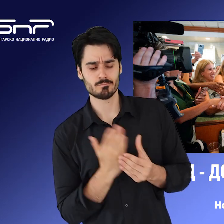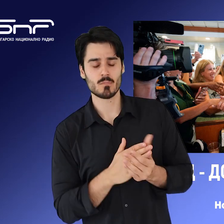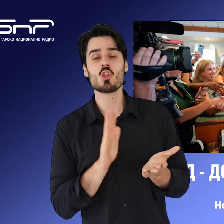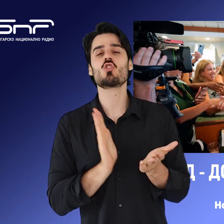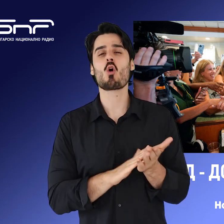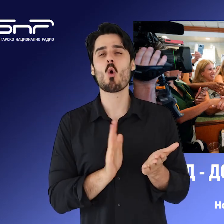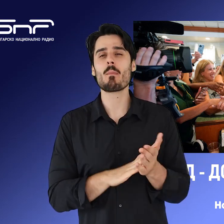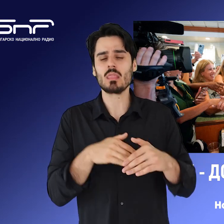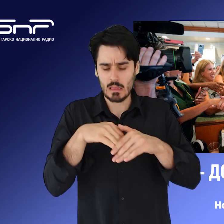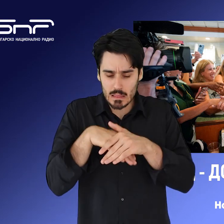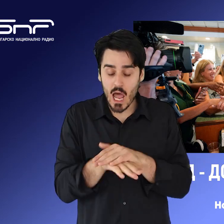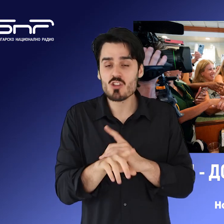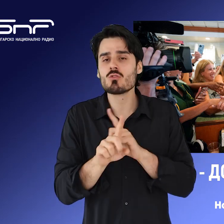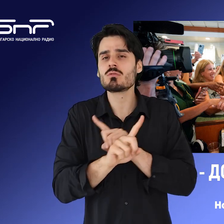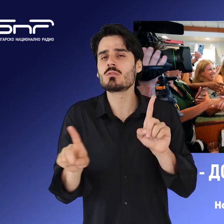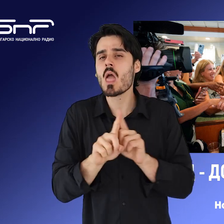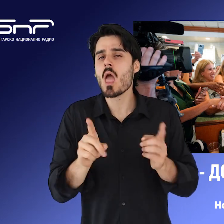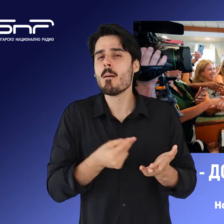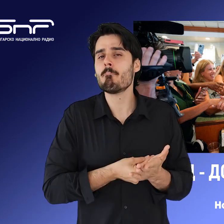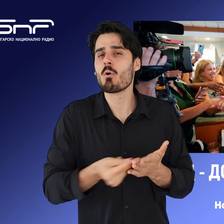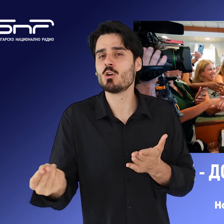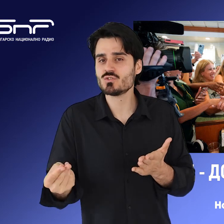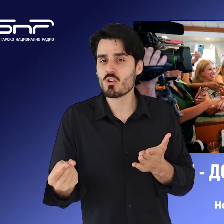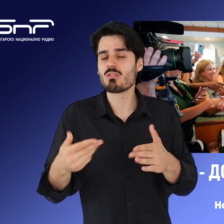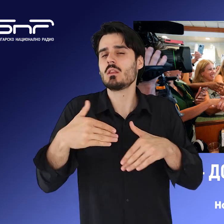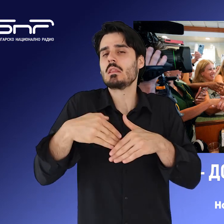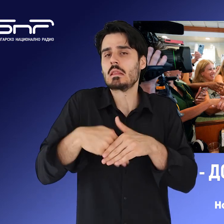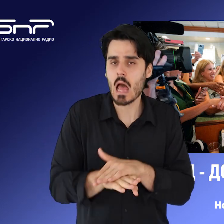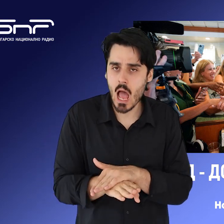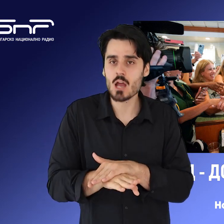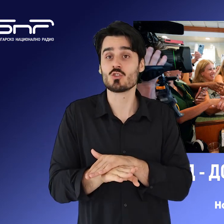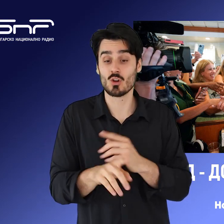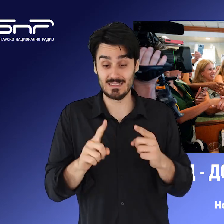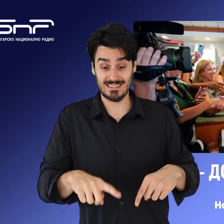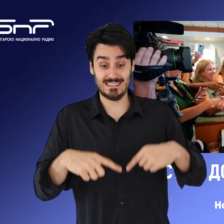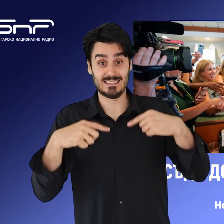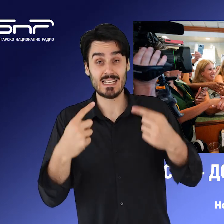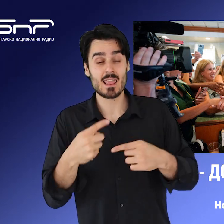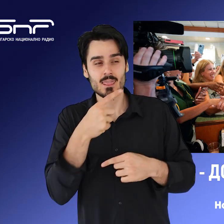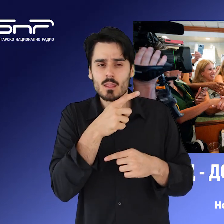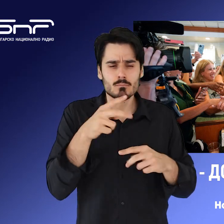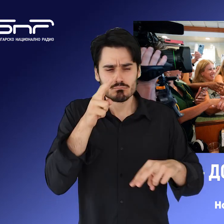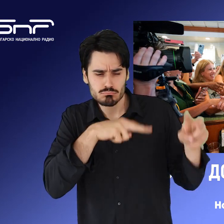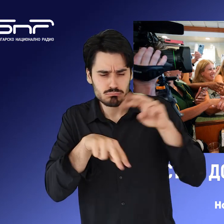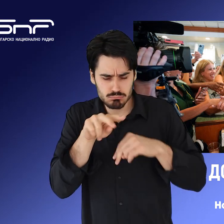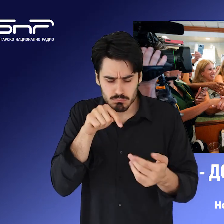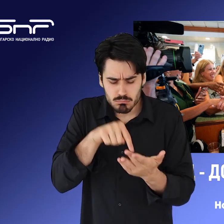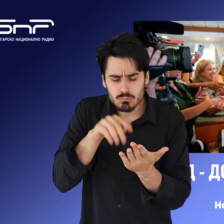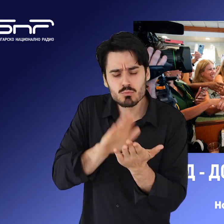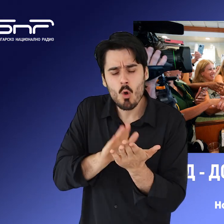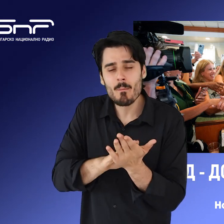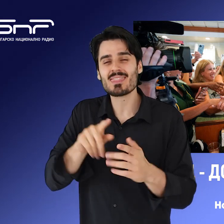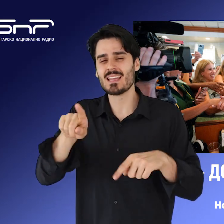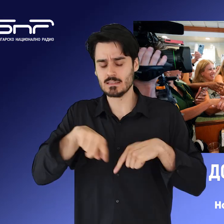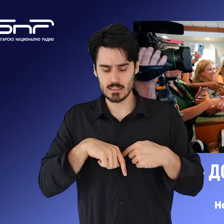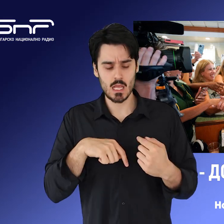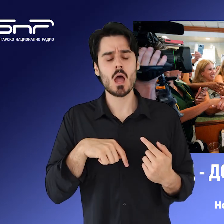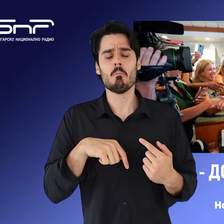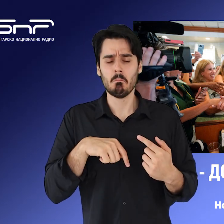съхранение на секретни документи в имението му в Мара Лагов, щата Флорида. След прочитане на обвиненията съдия Джонатан Гудман не отнепа спорта на Доналд